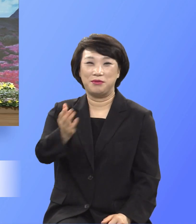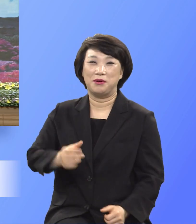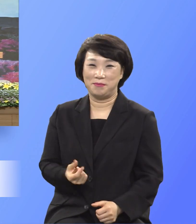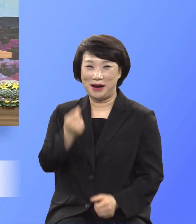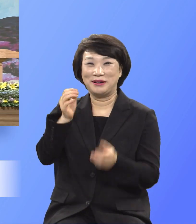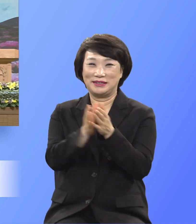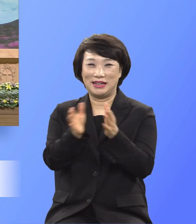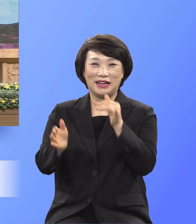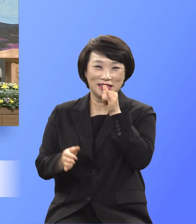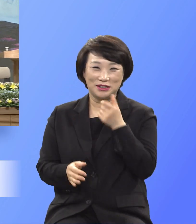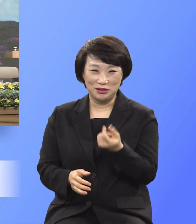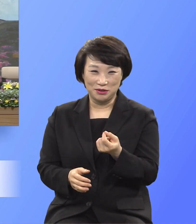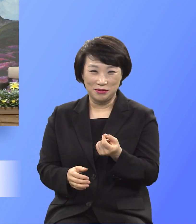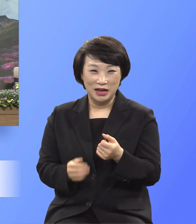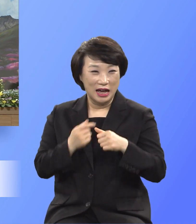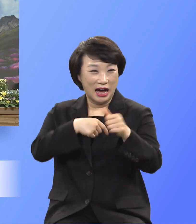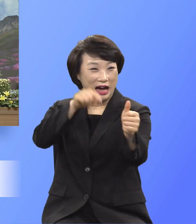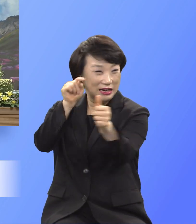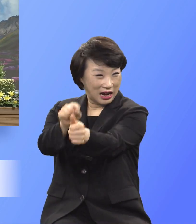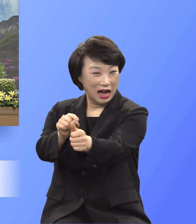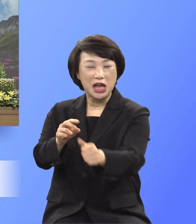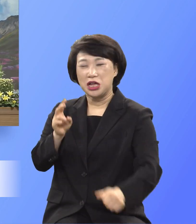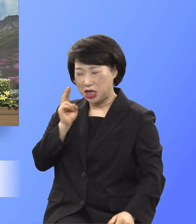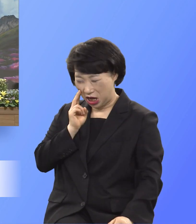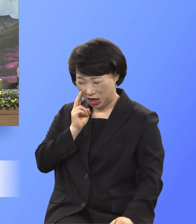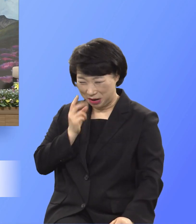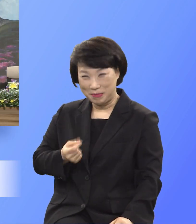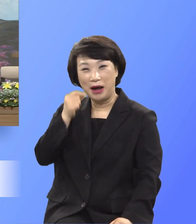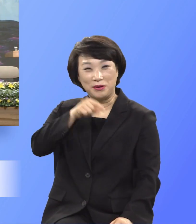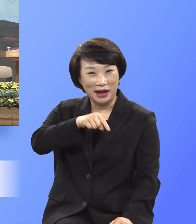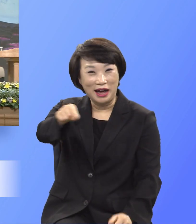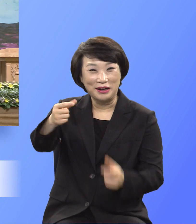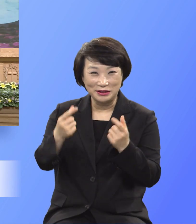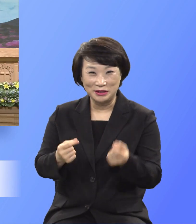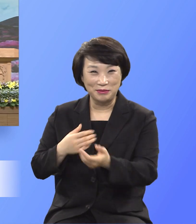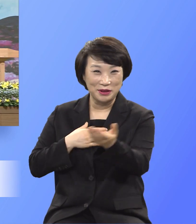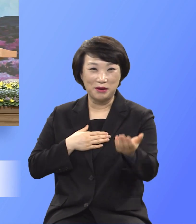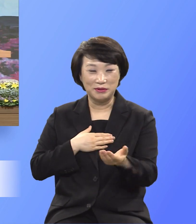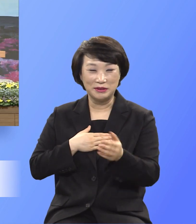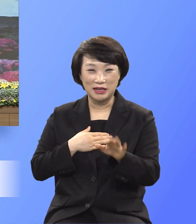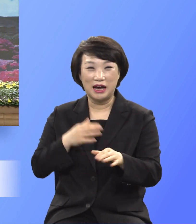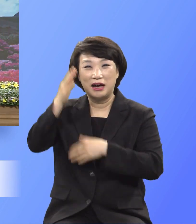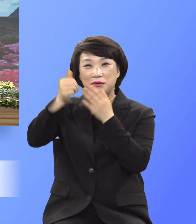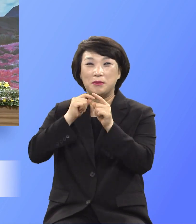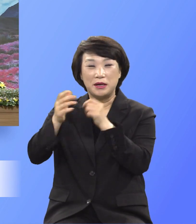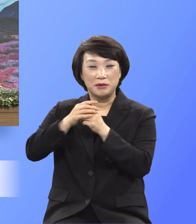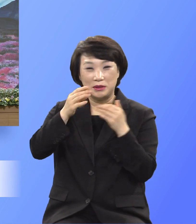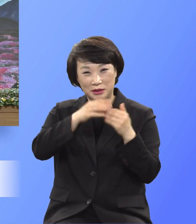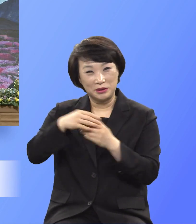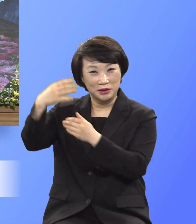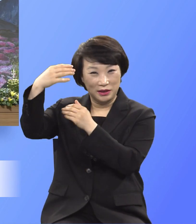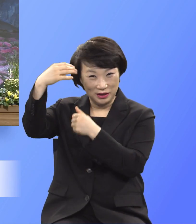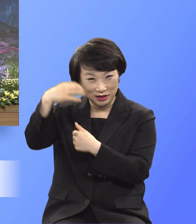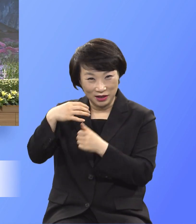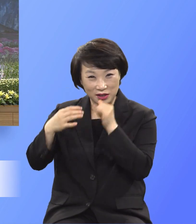가라면 내고 그냥 이 정도로 압도당할 때 하나님께